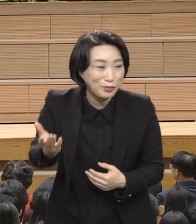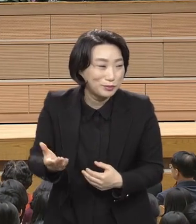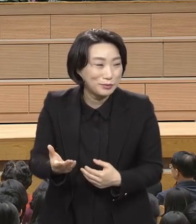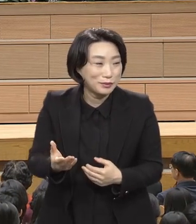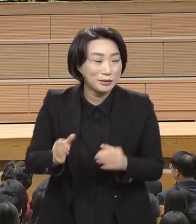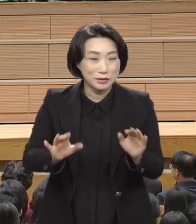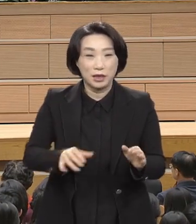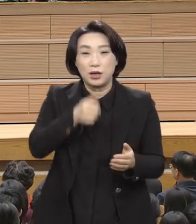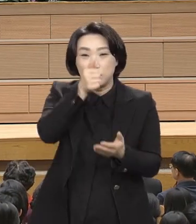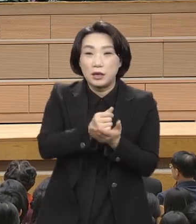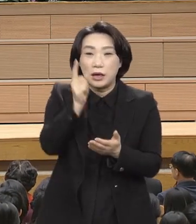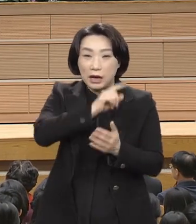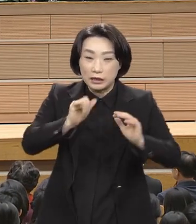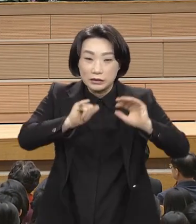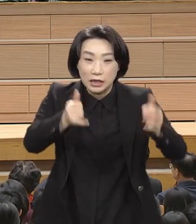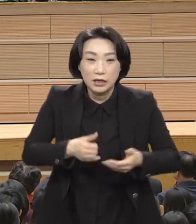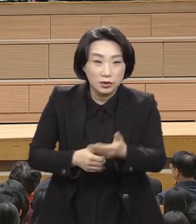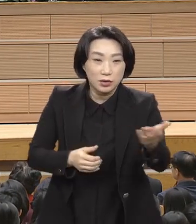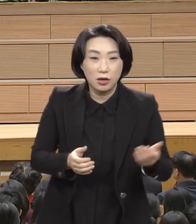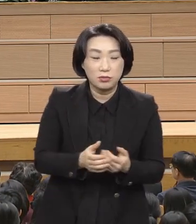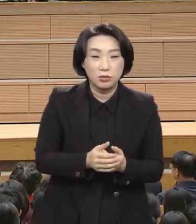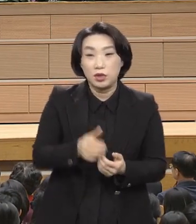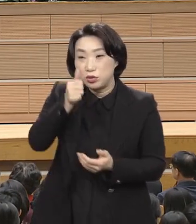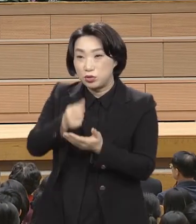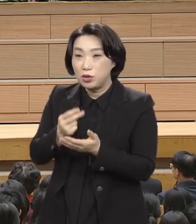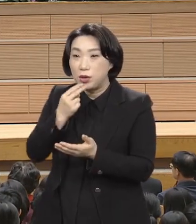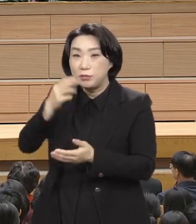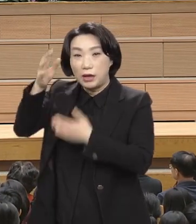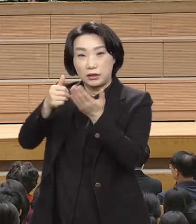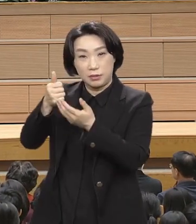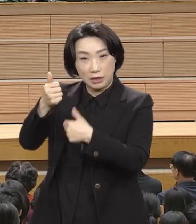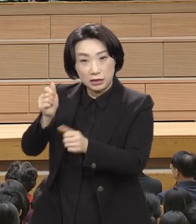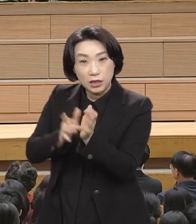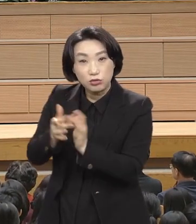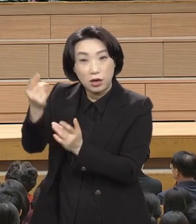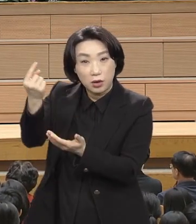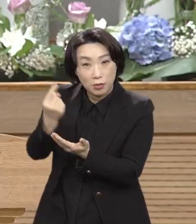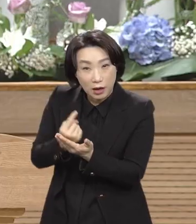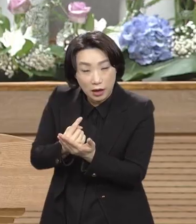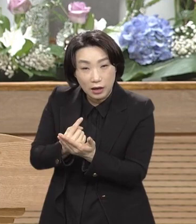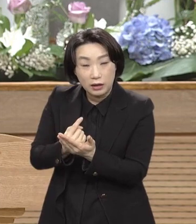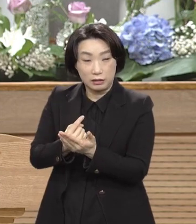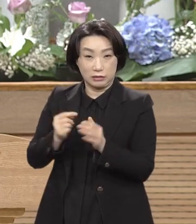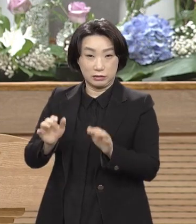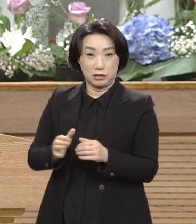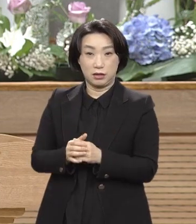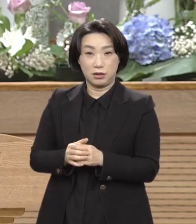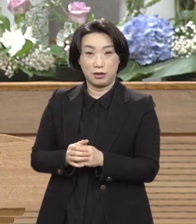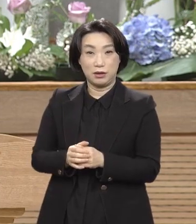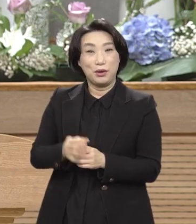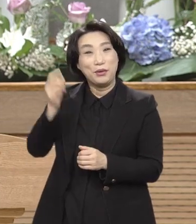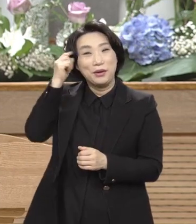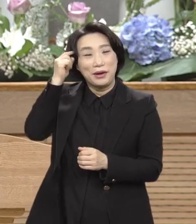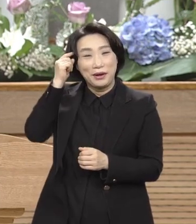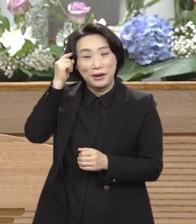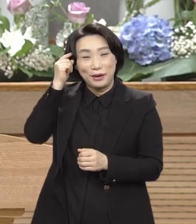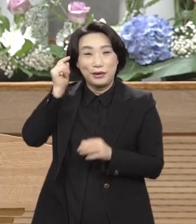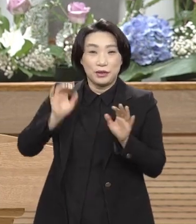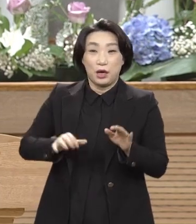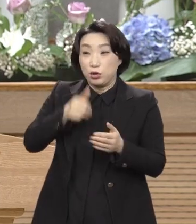왜 죄 없는 하나님의 아들이 와서 아니 당연히 죄가 없으니까